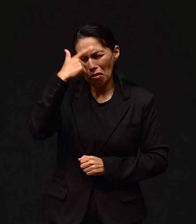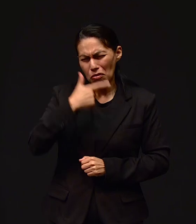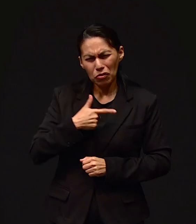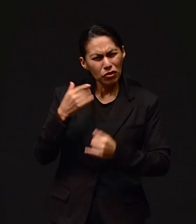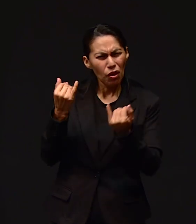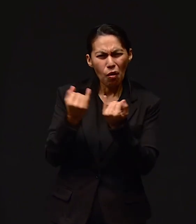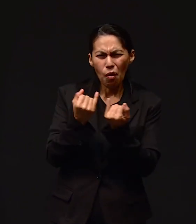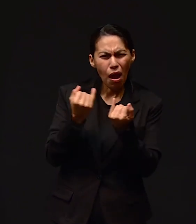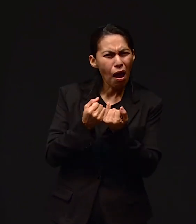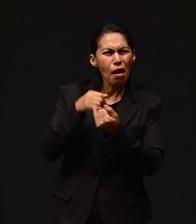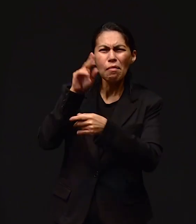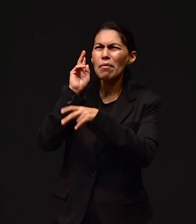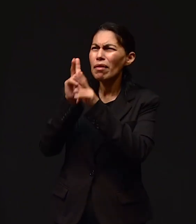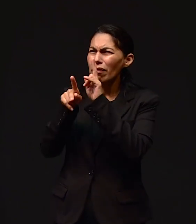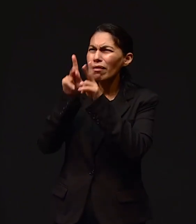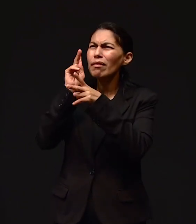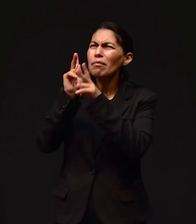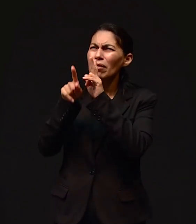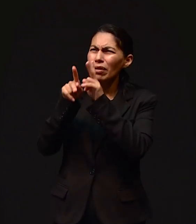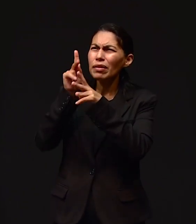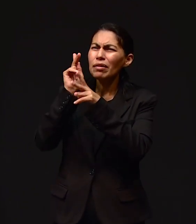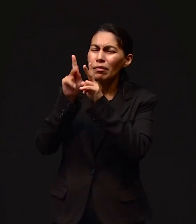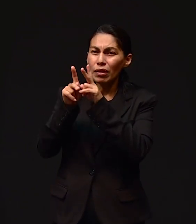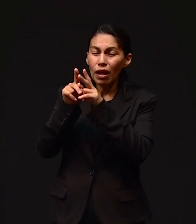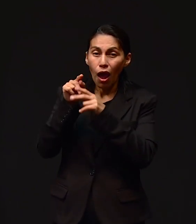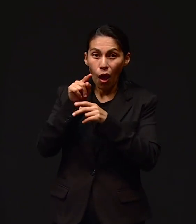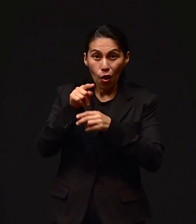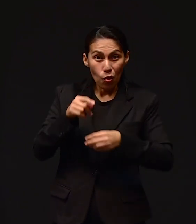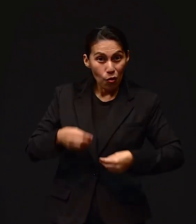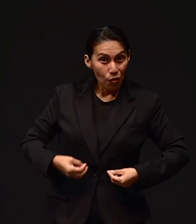15 minutos. Y verás que tu vida cambia.